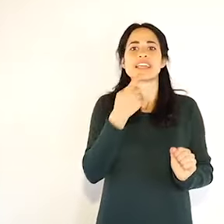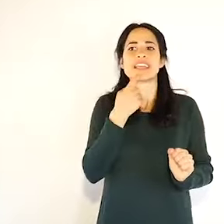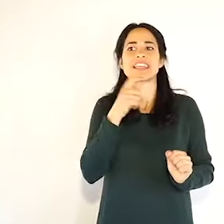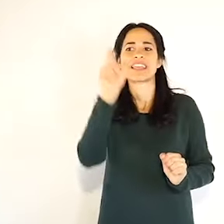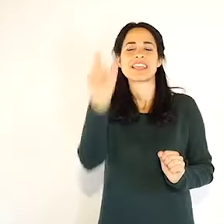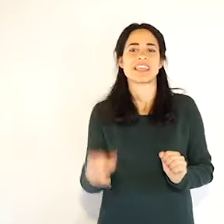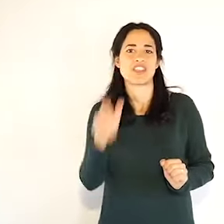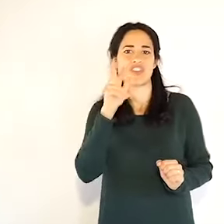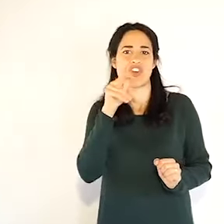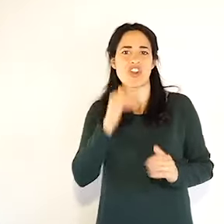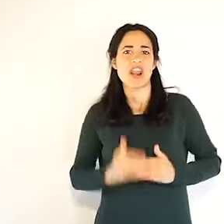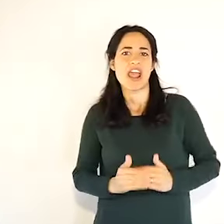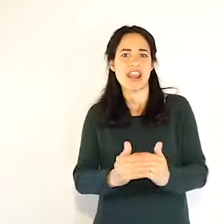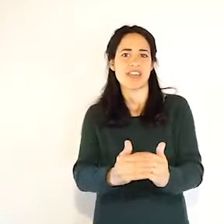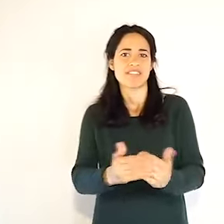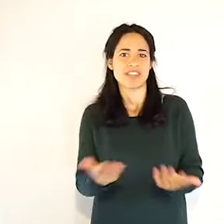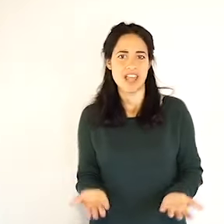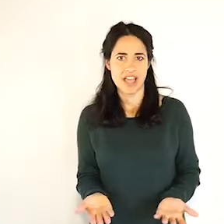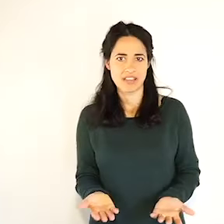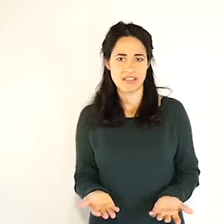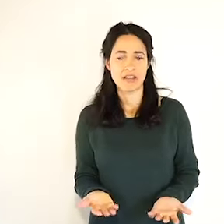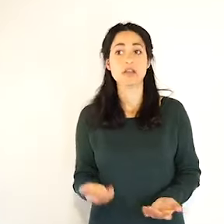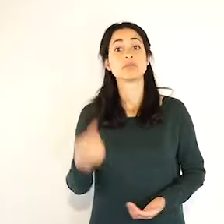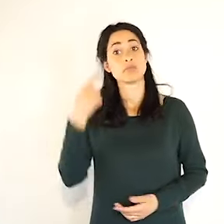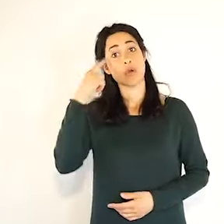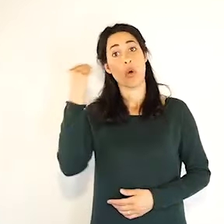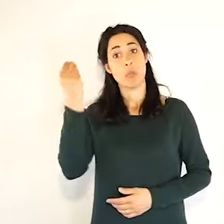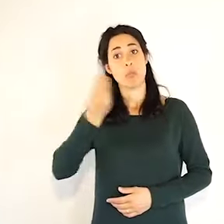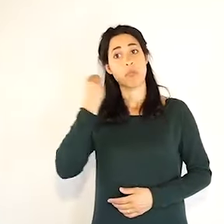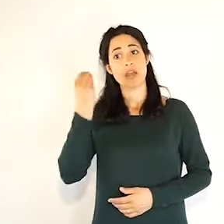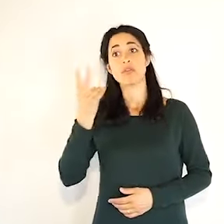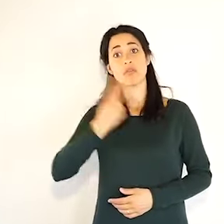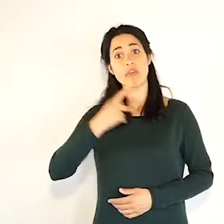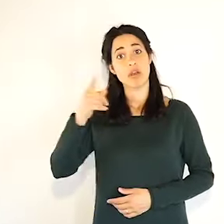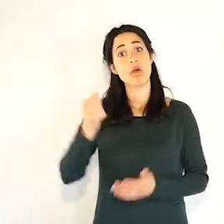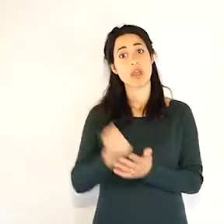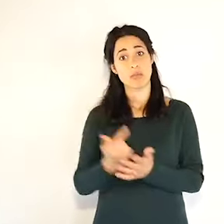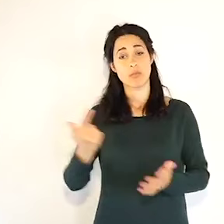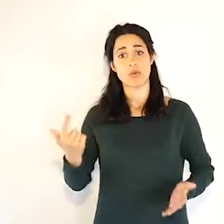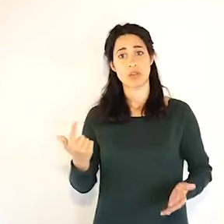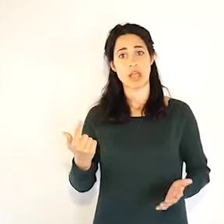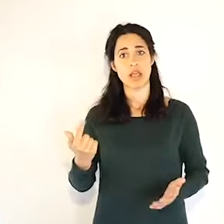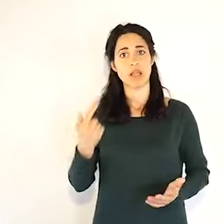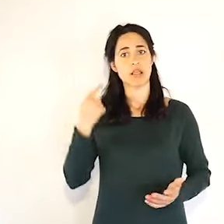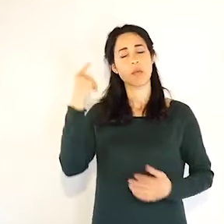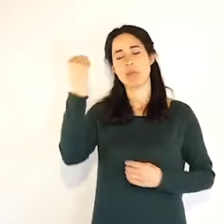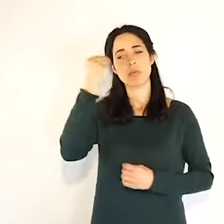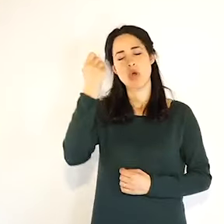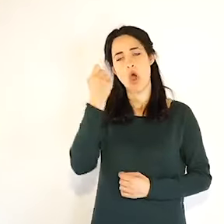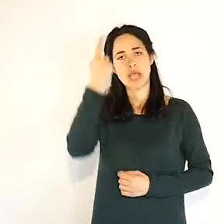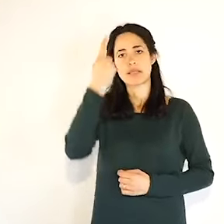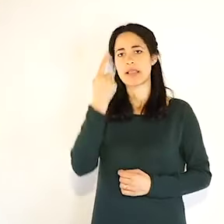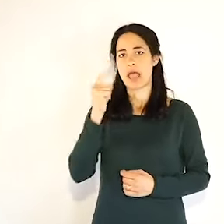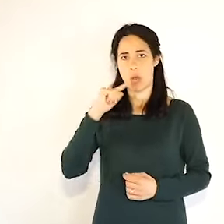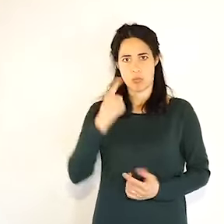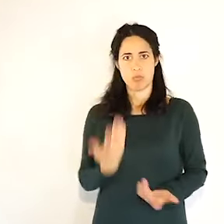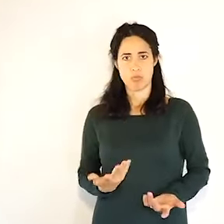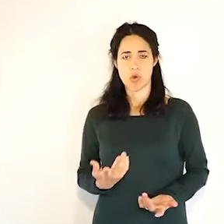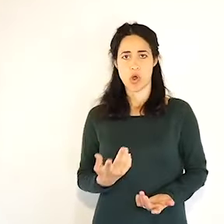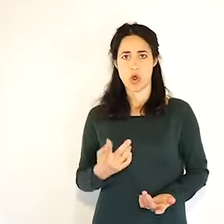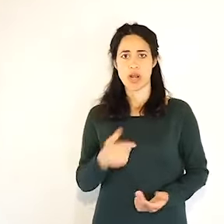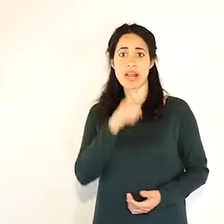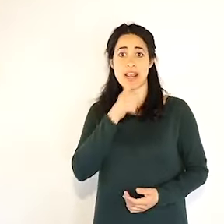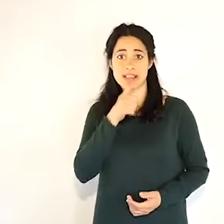sarebbe un'ottima idea bisogna avere grande rispetto per le donne in gravidanza e per i